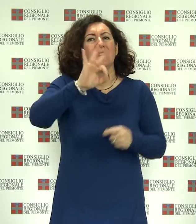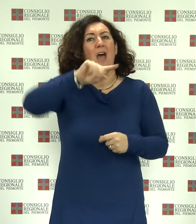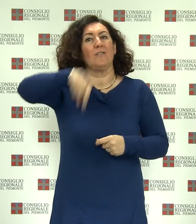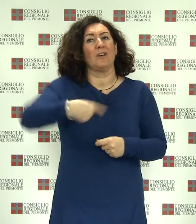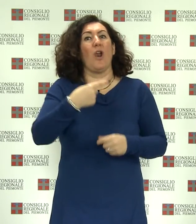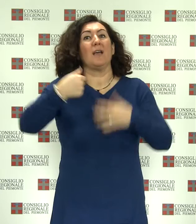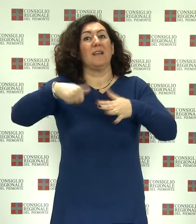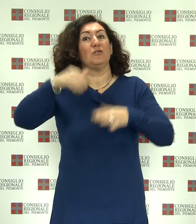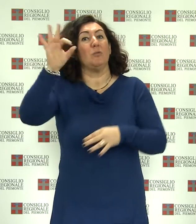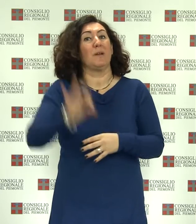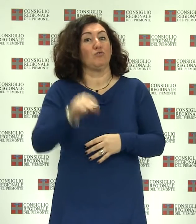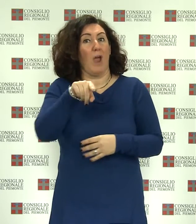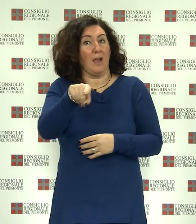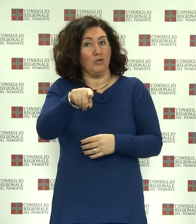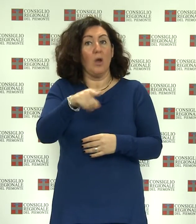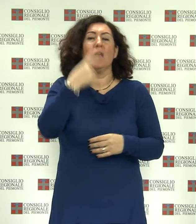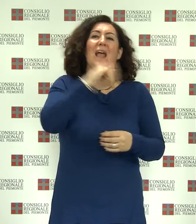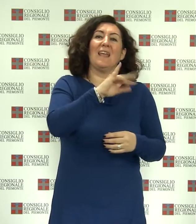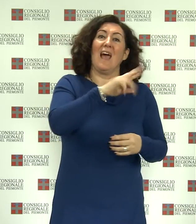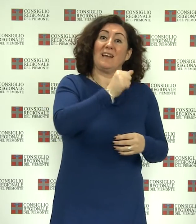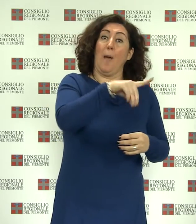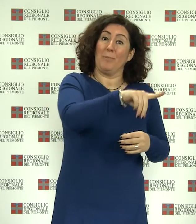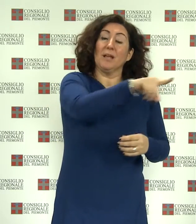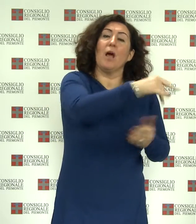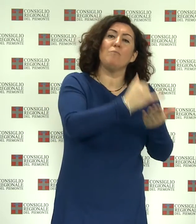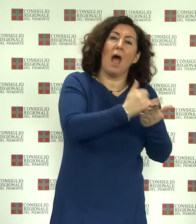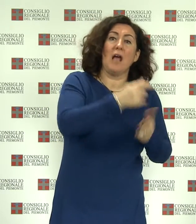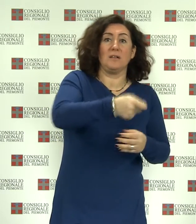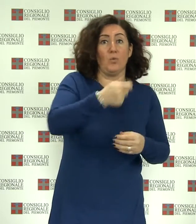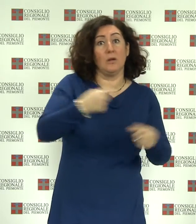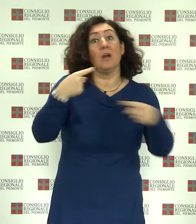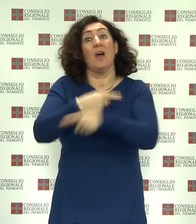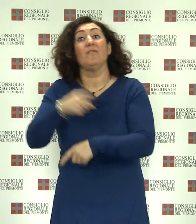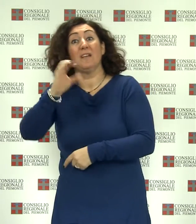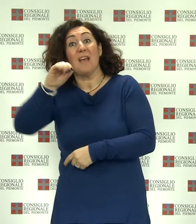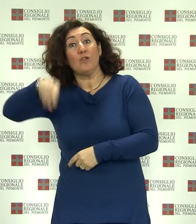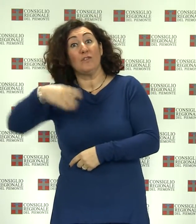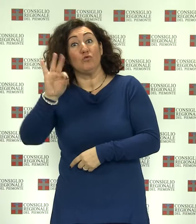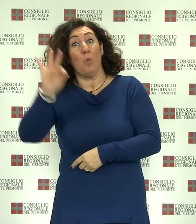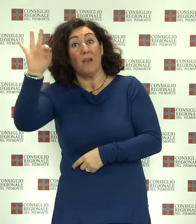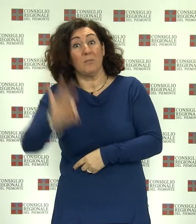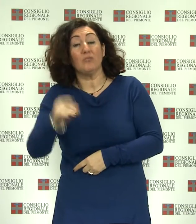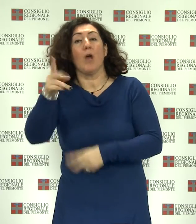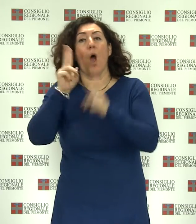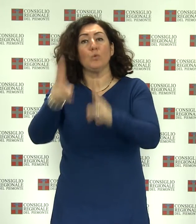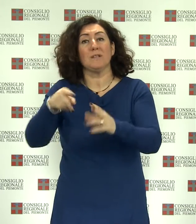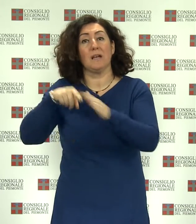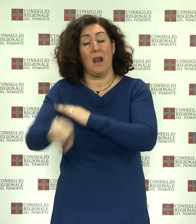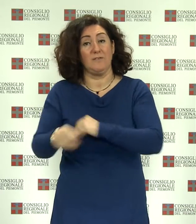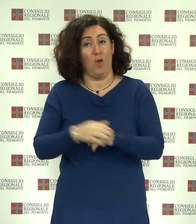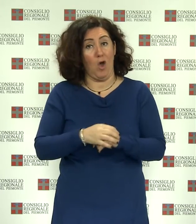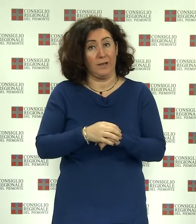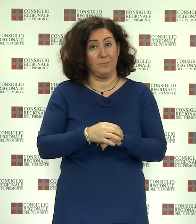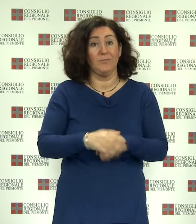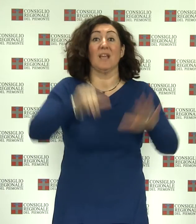Irap per banche e assicurazioni e dello 0,50% per autostrade e trafori 7,4 milioni di euro,